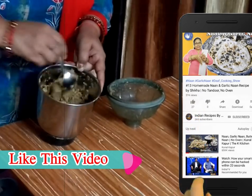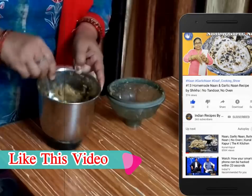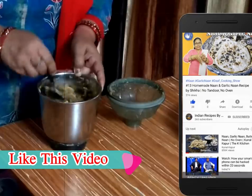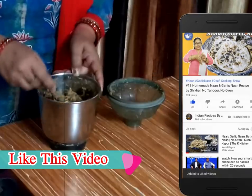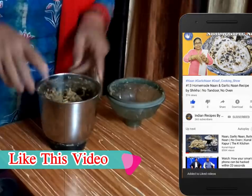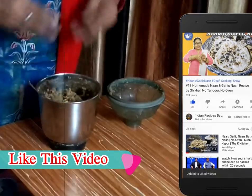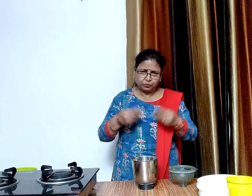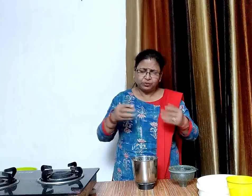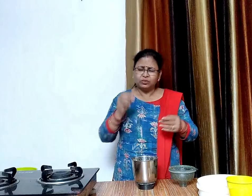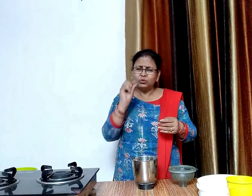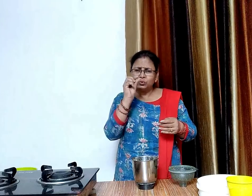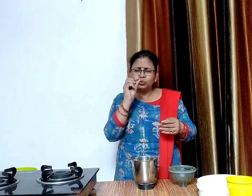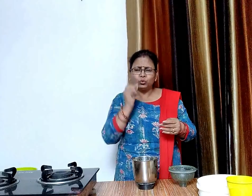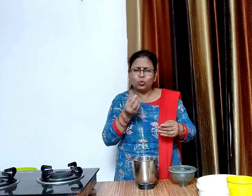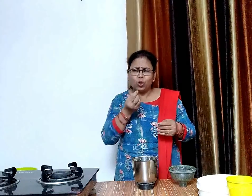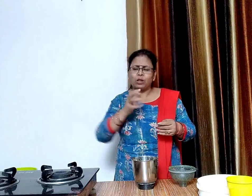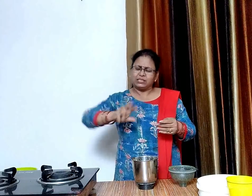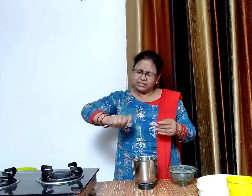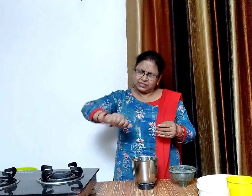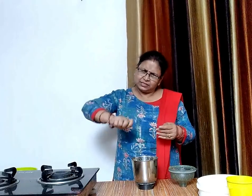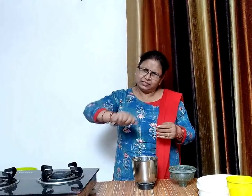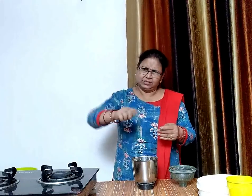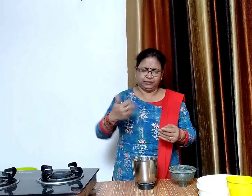जो चनी रह गए हैं उन्हें हम हाथ से मेश कर लेंगे